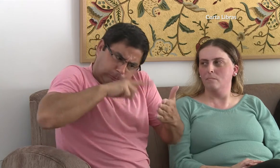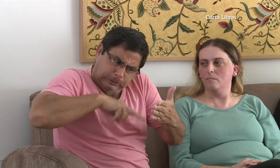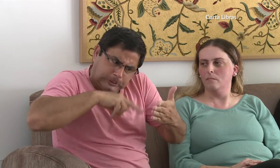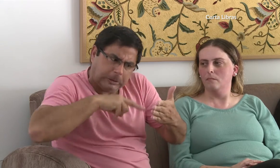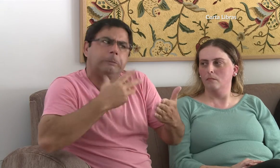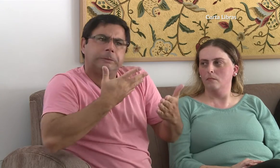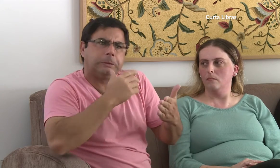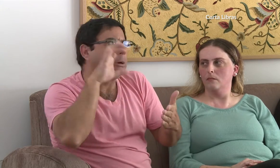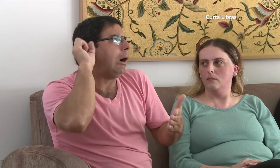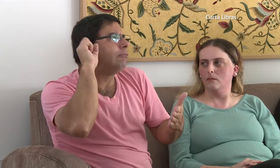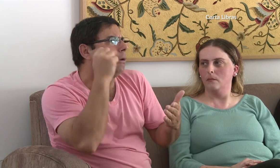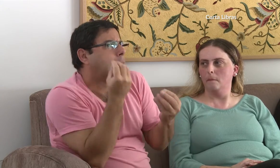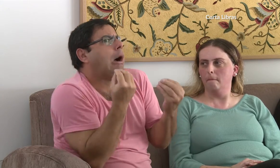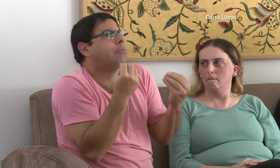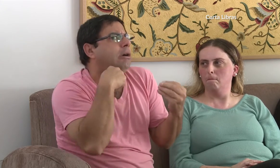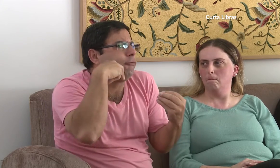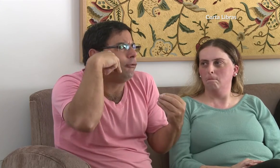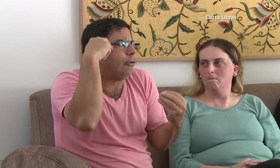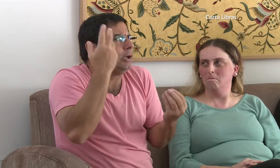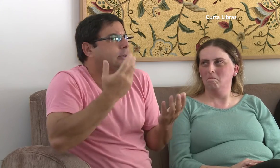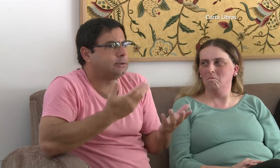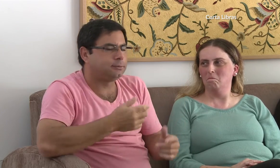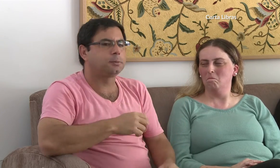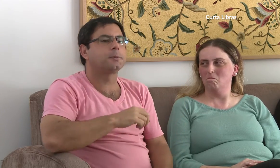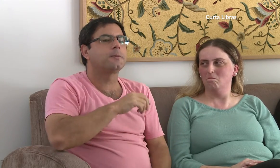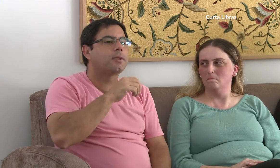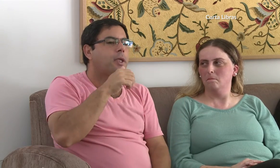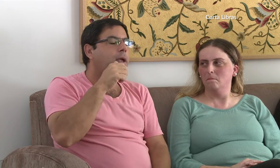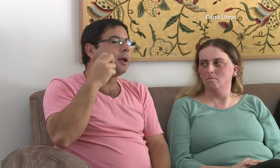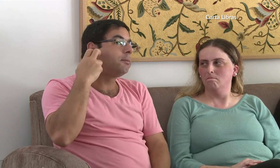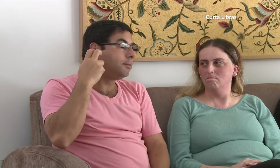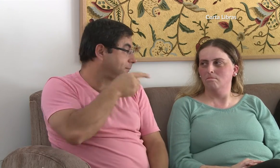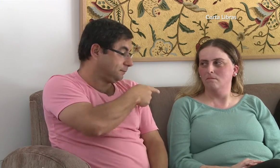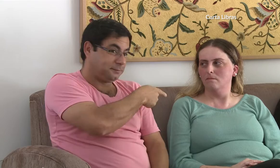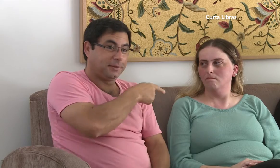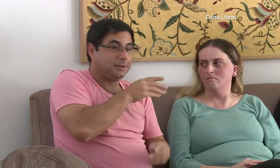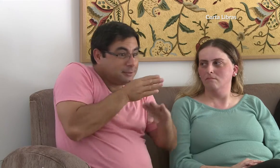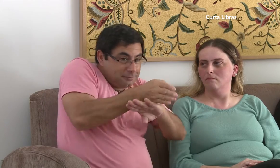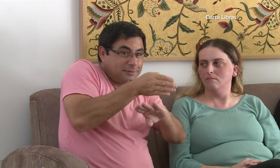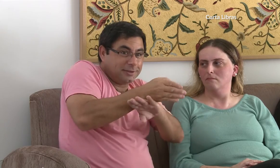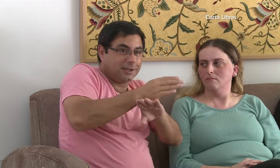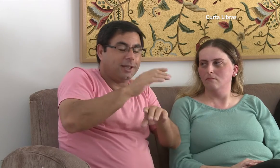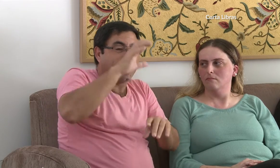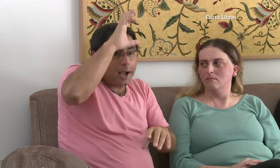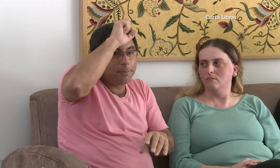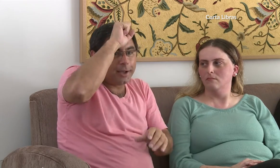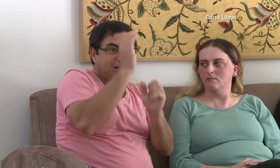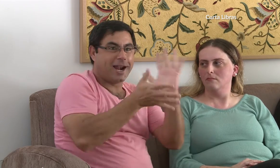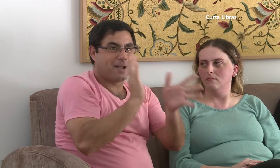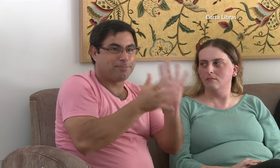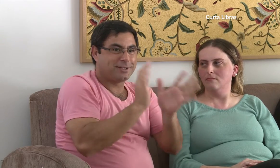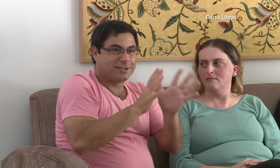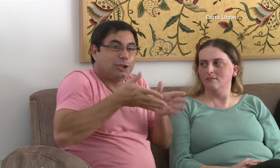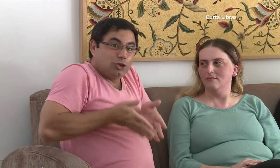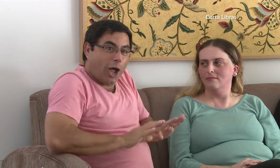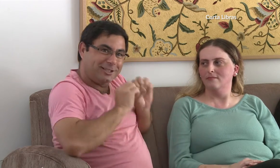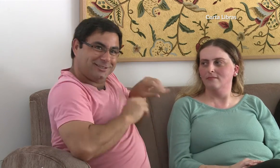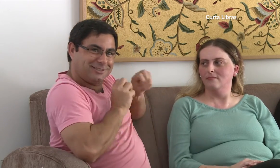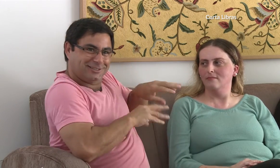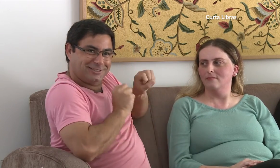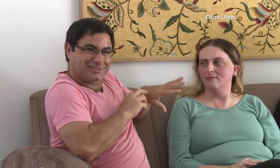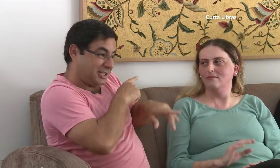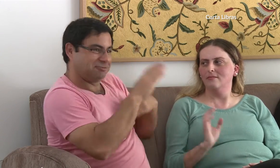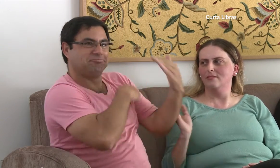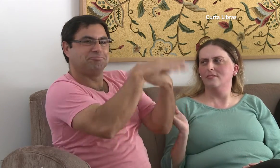Eu, então, fui pra escola, precisava aprender bastante português. Imagina, querendo namorar uma ouvinte e não sabia português.